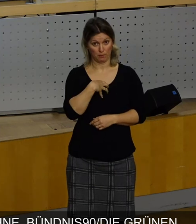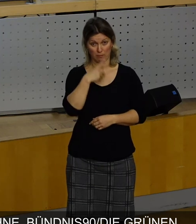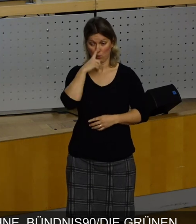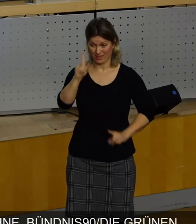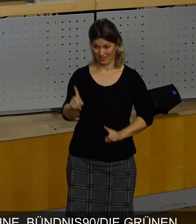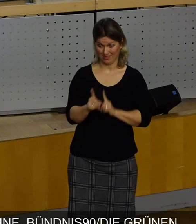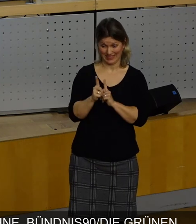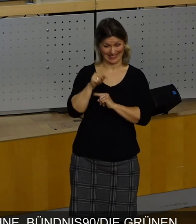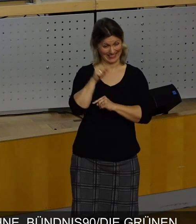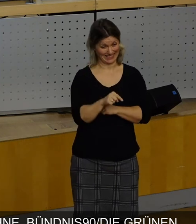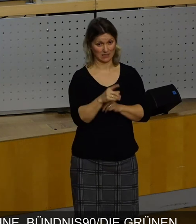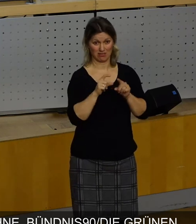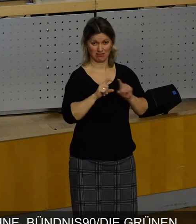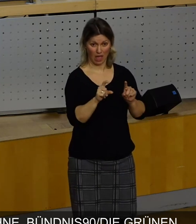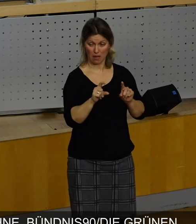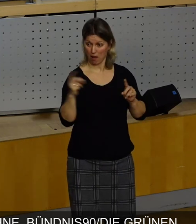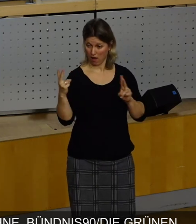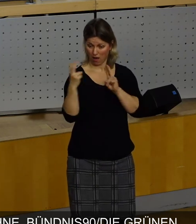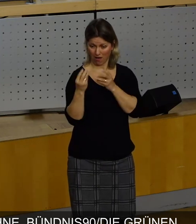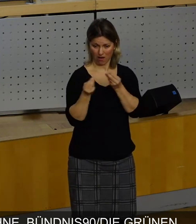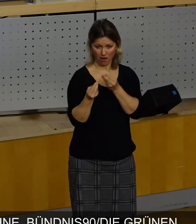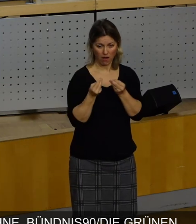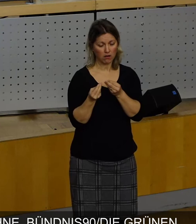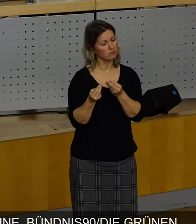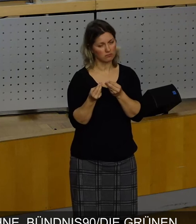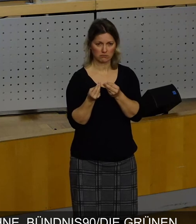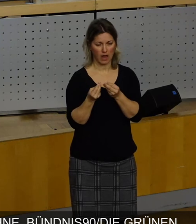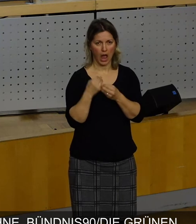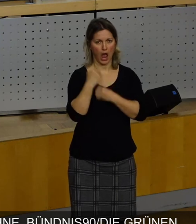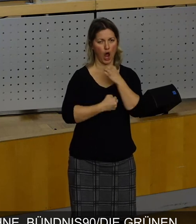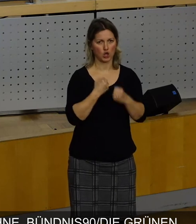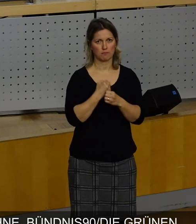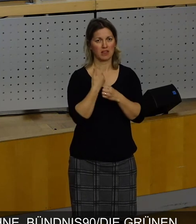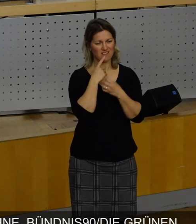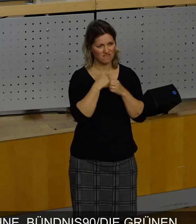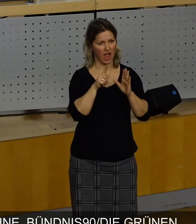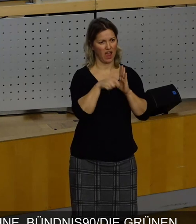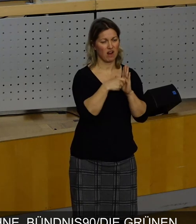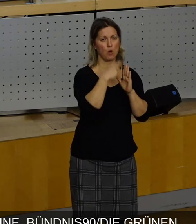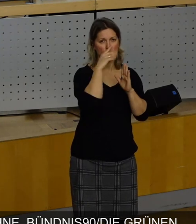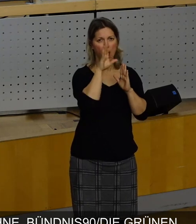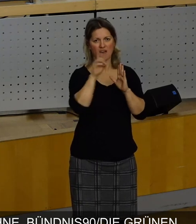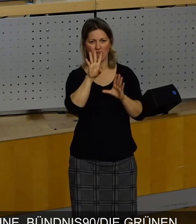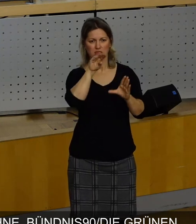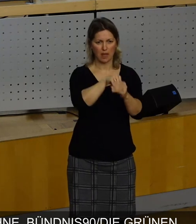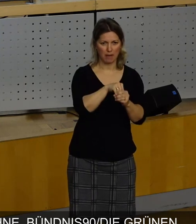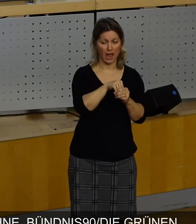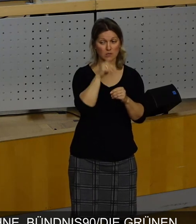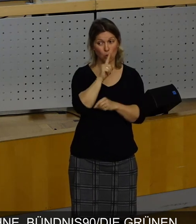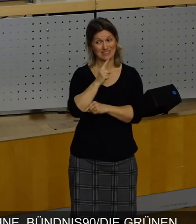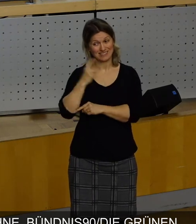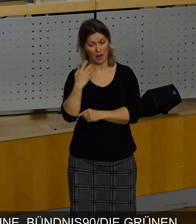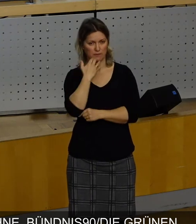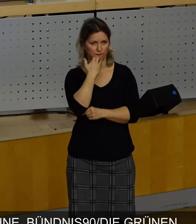an diesem Punkt am Tisch sitzt, hat man indirekt die Freien Wähler und die AfD mit dabei. Das haben Sie selber so